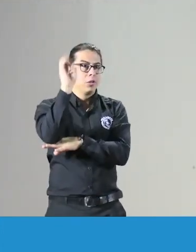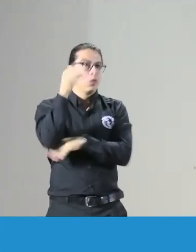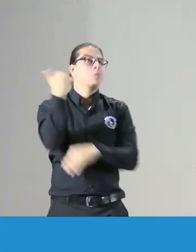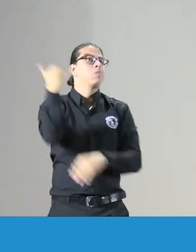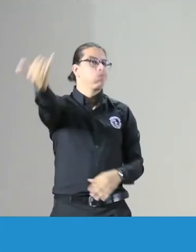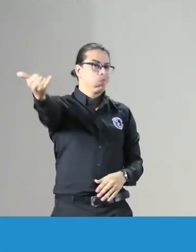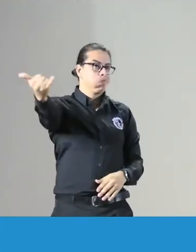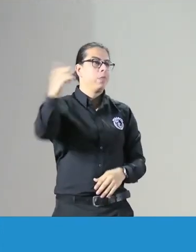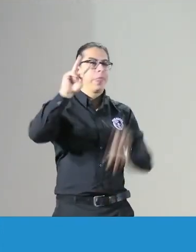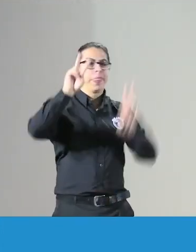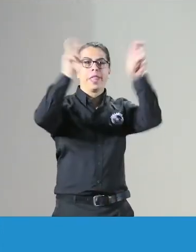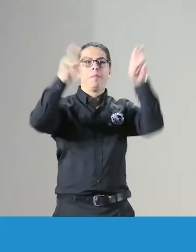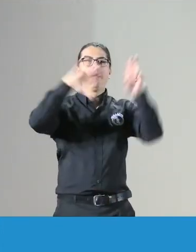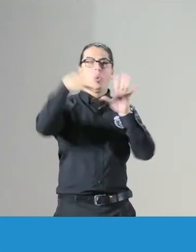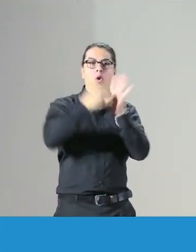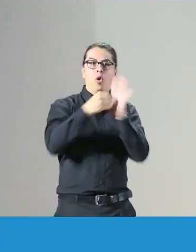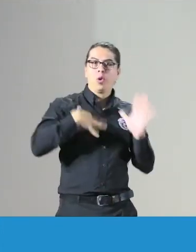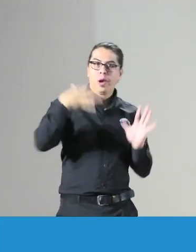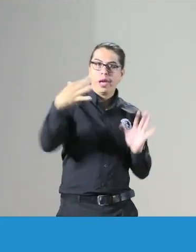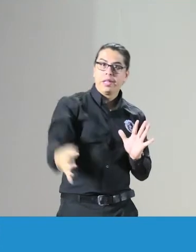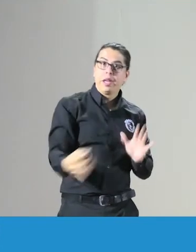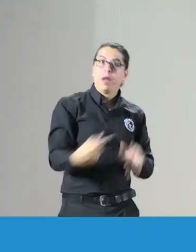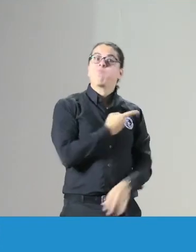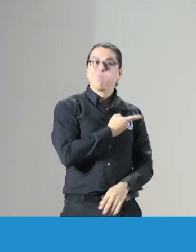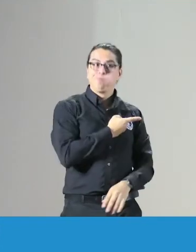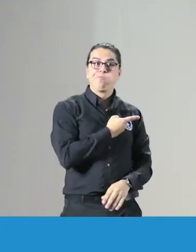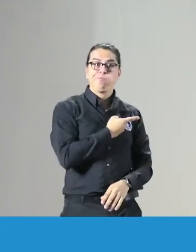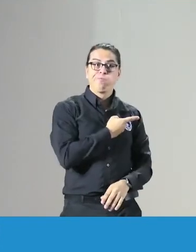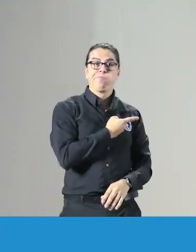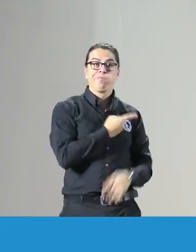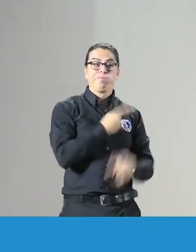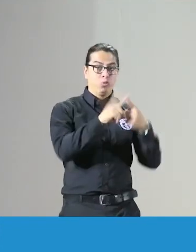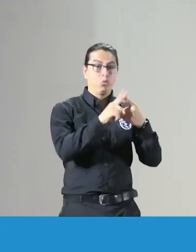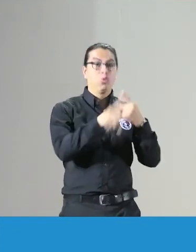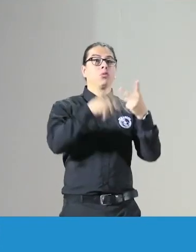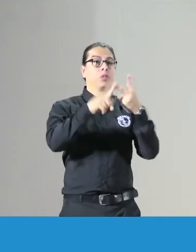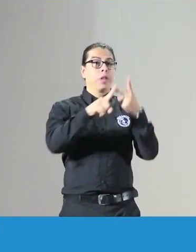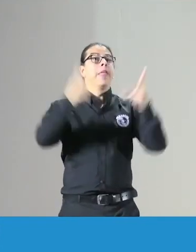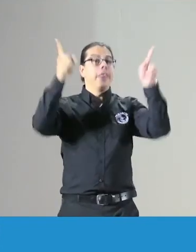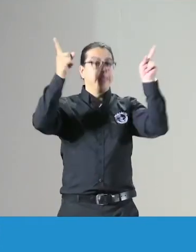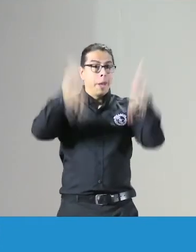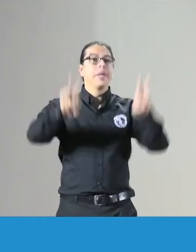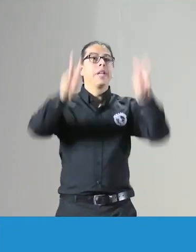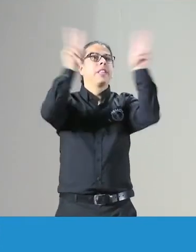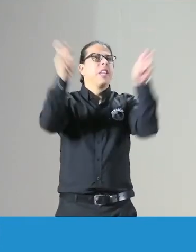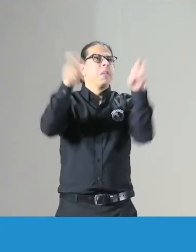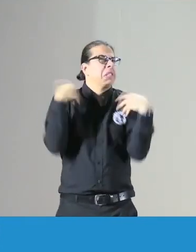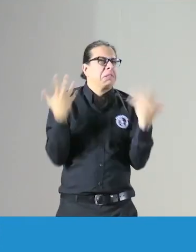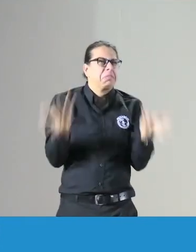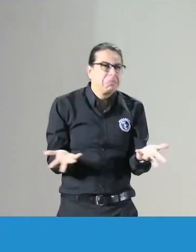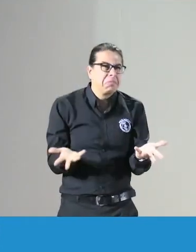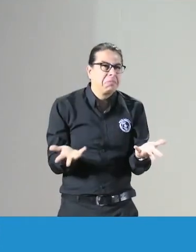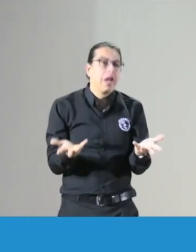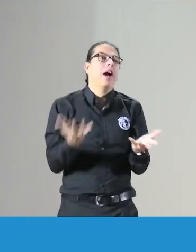que son los webinarios. Ustedes los pueden encontrar allí sobre el código de ética, allí sale. También diferentes